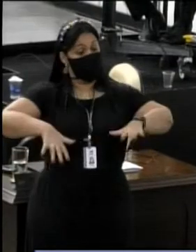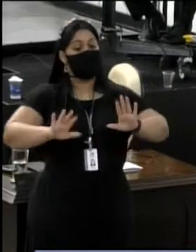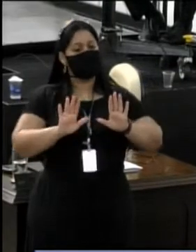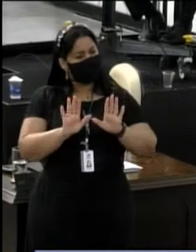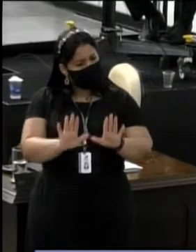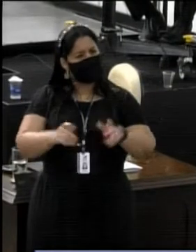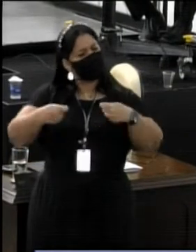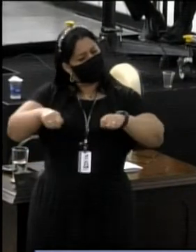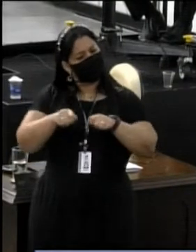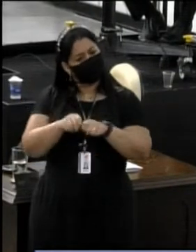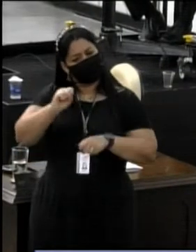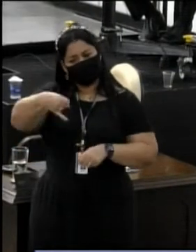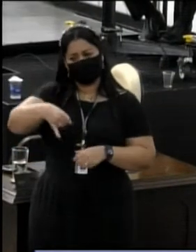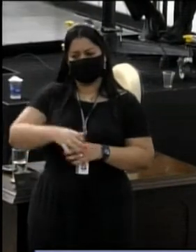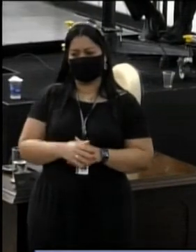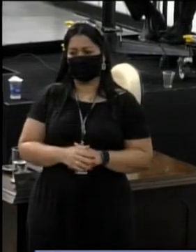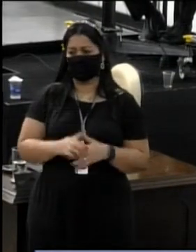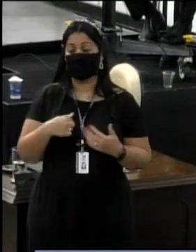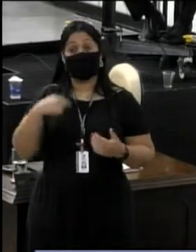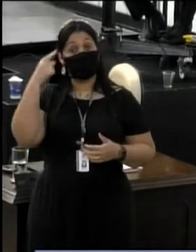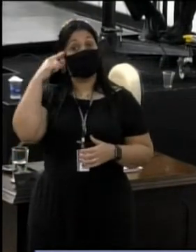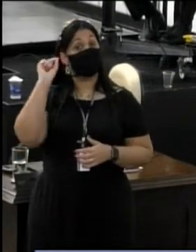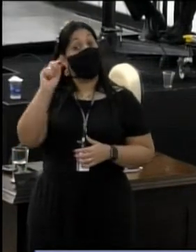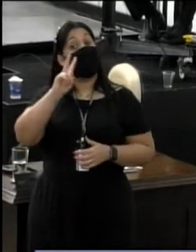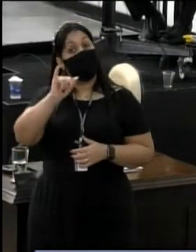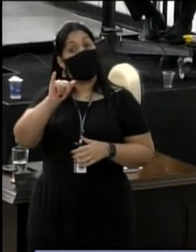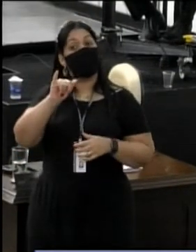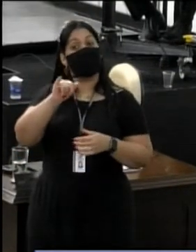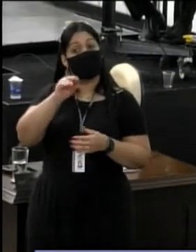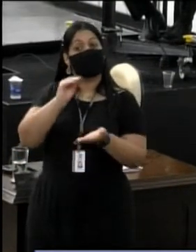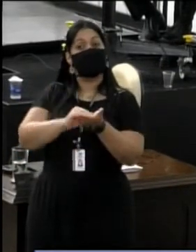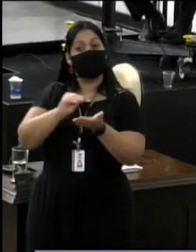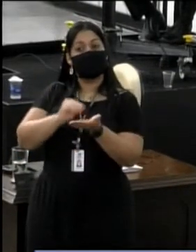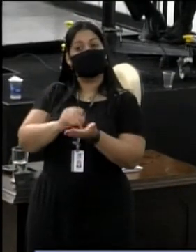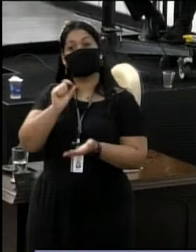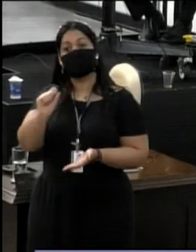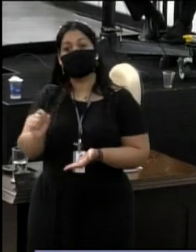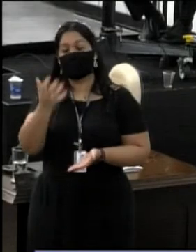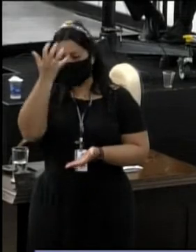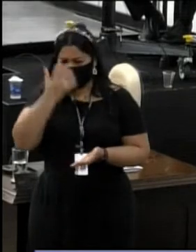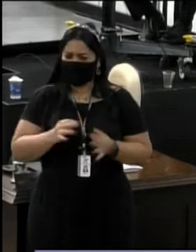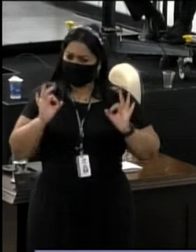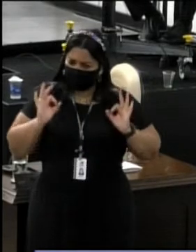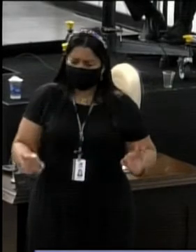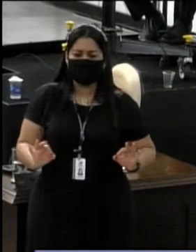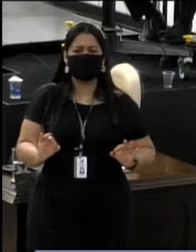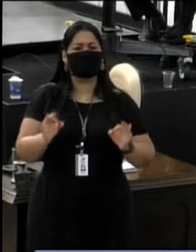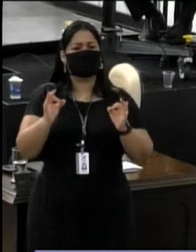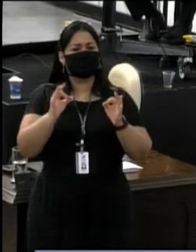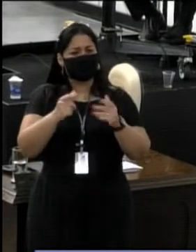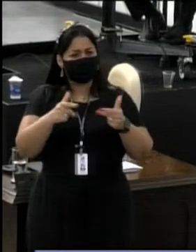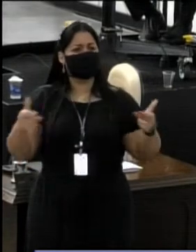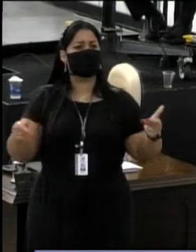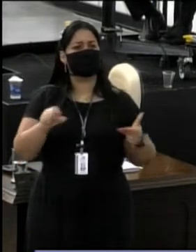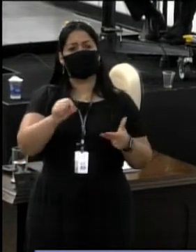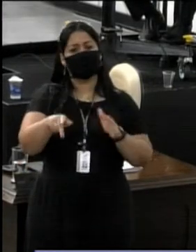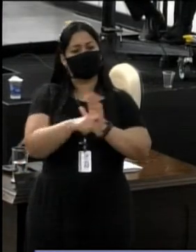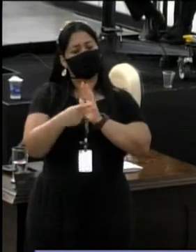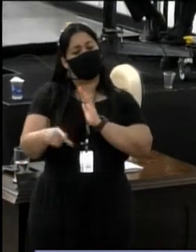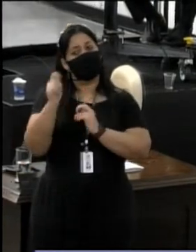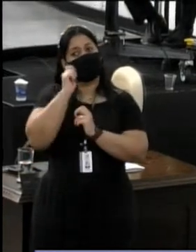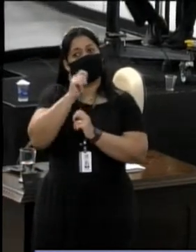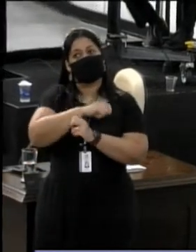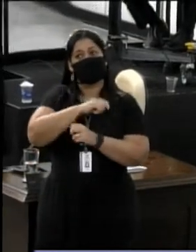mas tem que fazer sim, eu acho que está faltando realmente esse tipo de situação em Rio Preto,